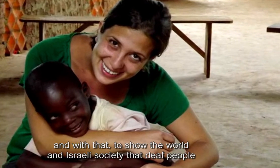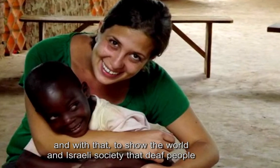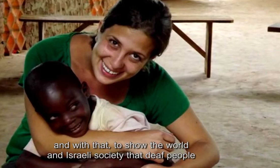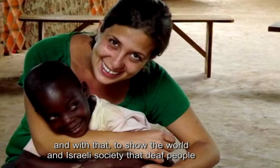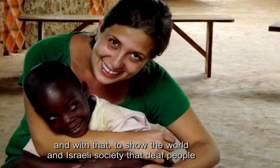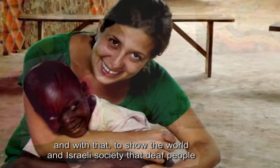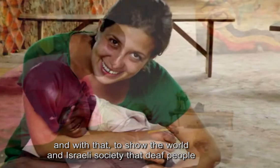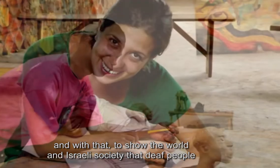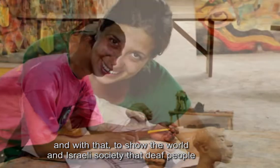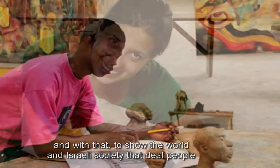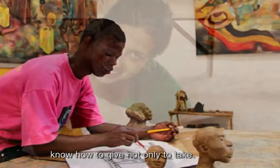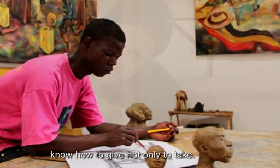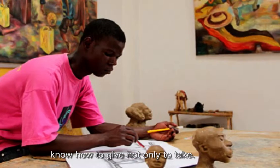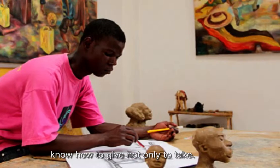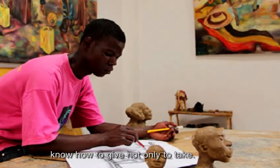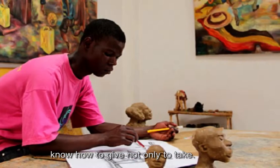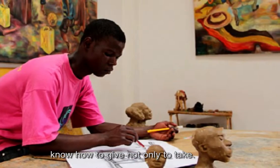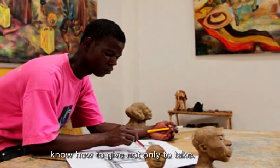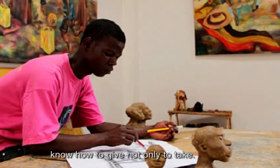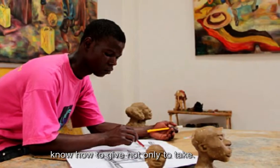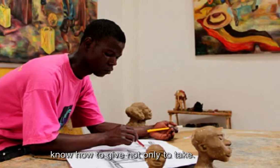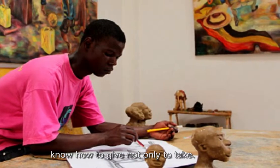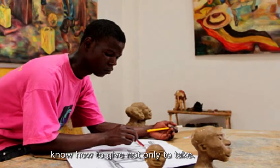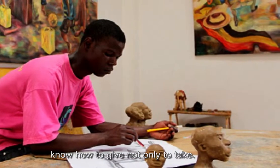כי אנו החירשים לא רק יודעים לקבל, אלא גם לתת